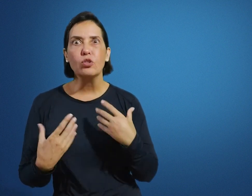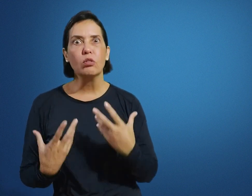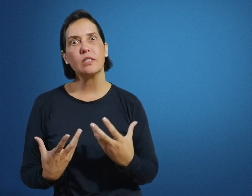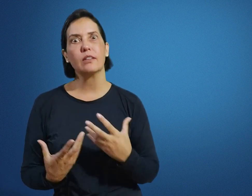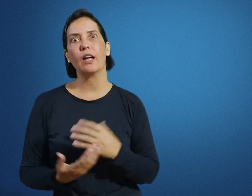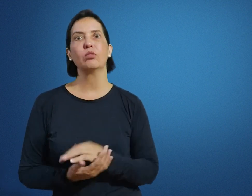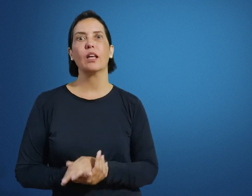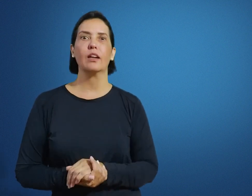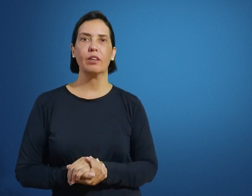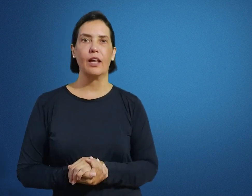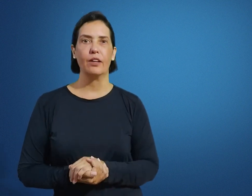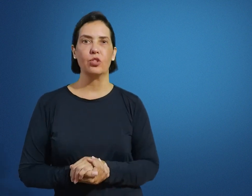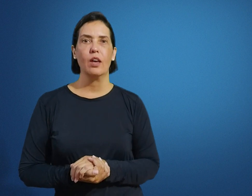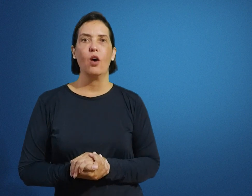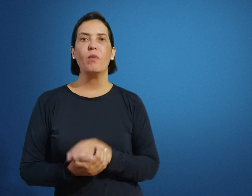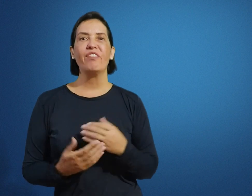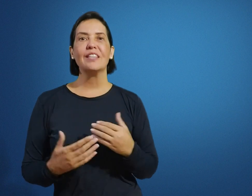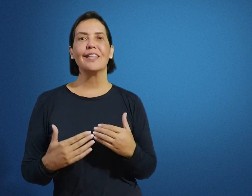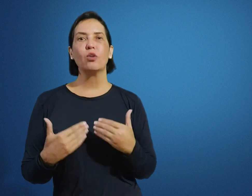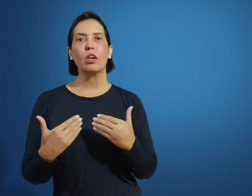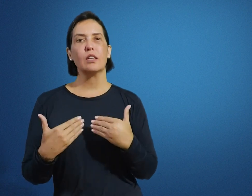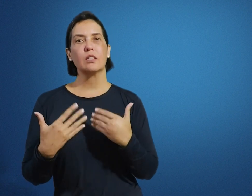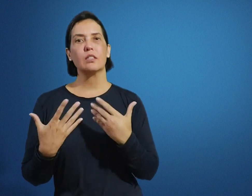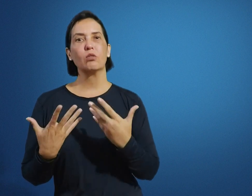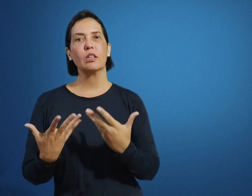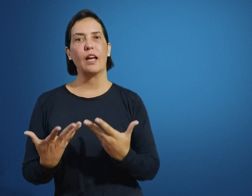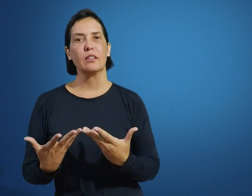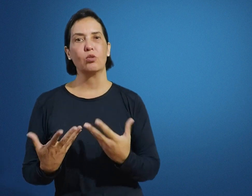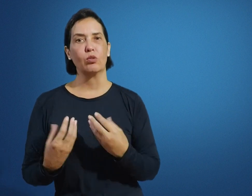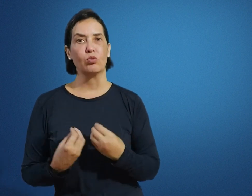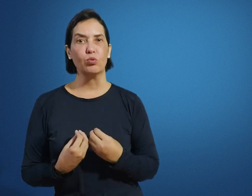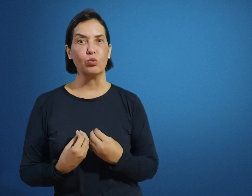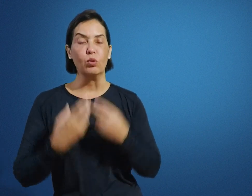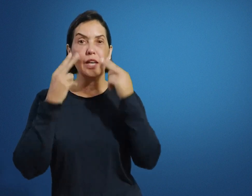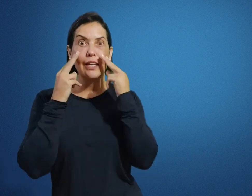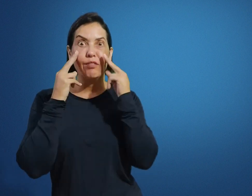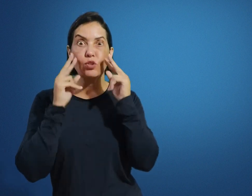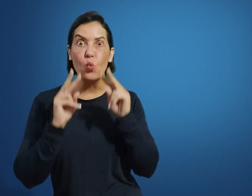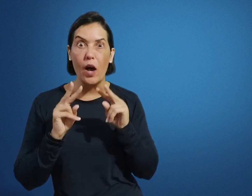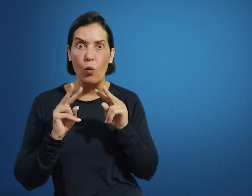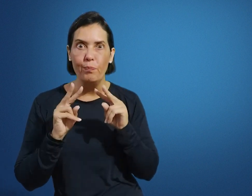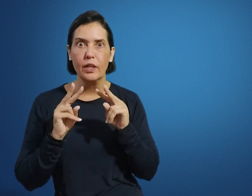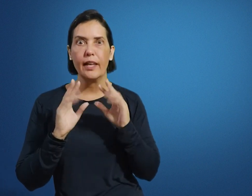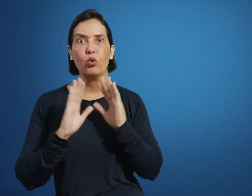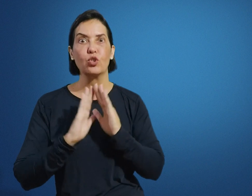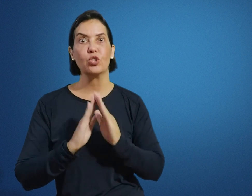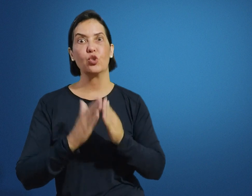solicitado dele, na verdade? Uma vez que ele conhece essas singularidades do aluno surdo, que ele é visual, onde a gente